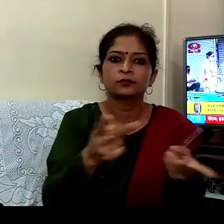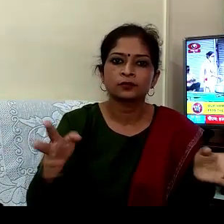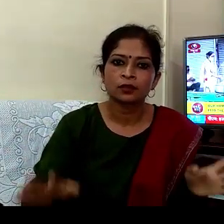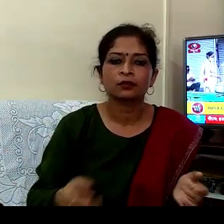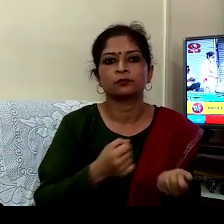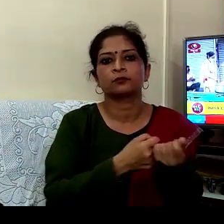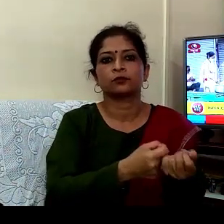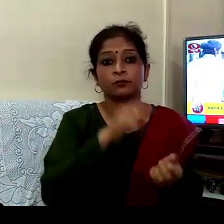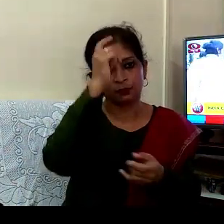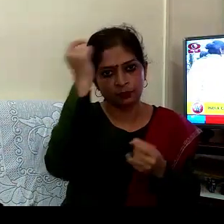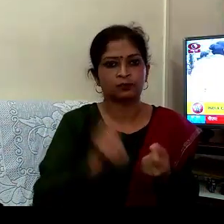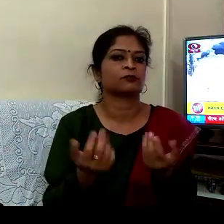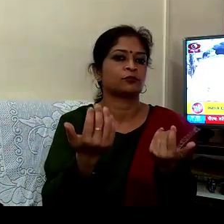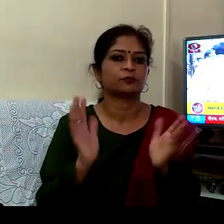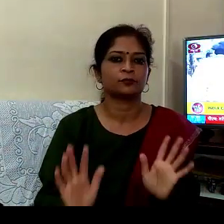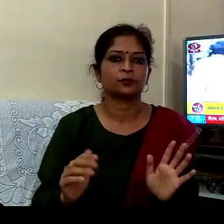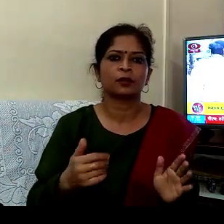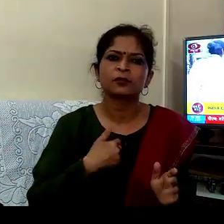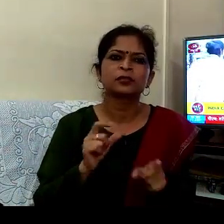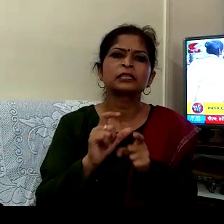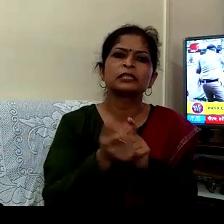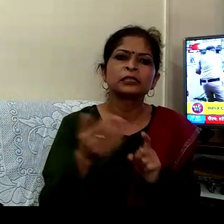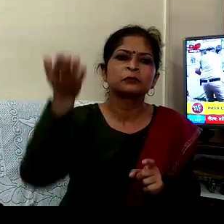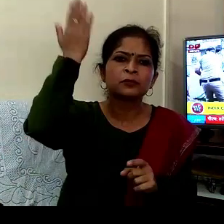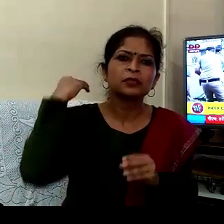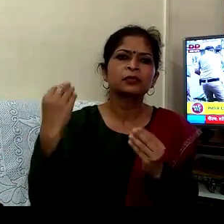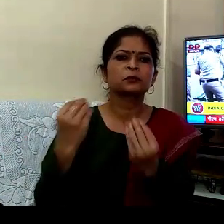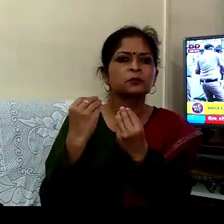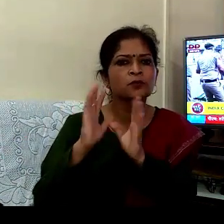ہندوستان کر سکتا ہے یہ ہمارے سنسکار ہے یہ